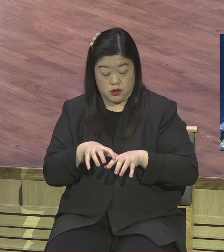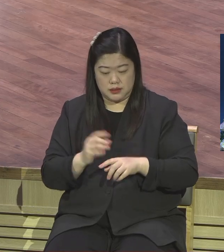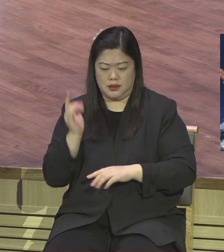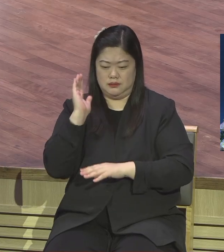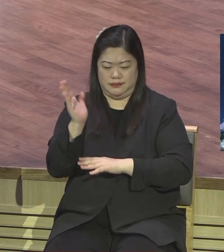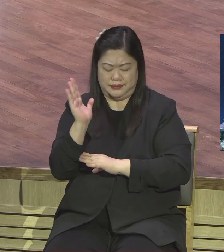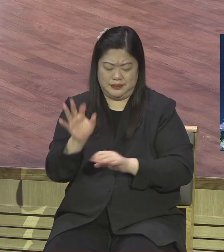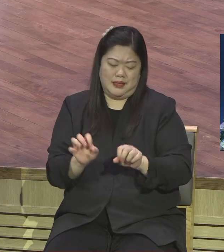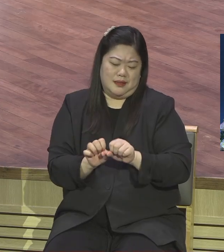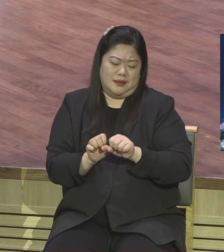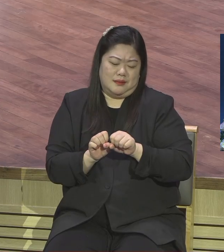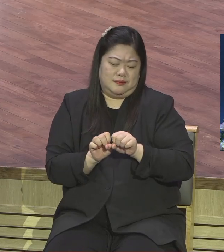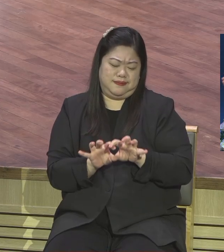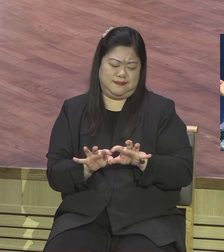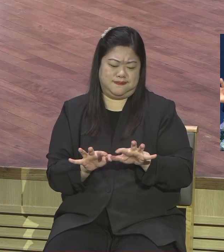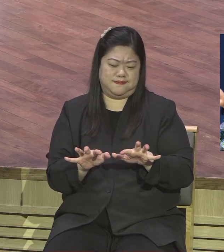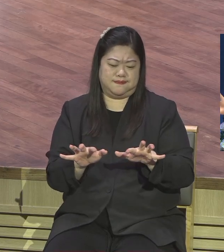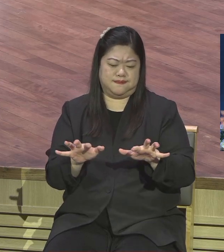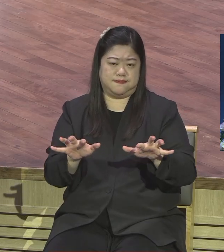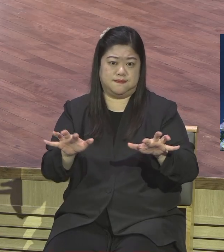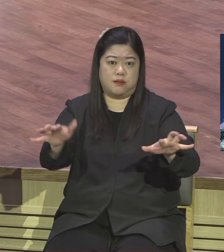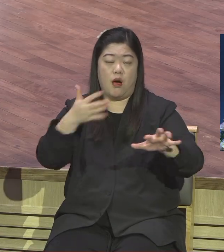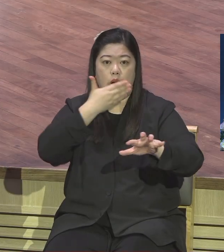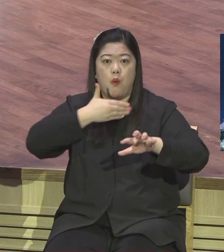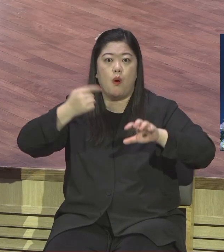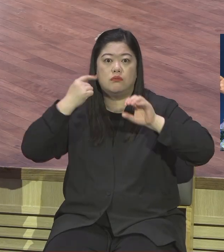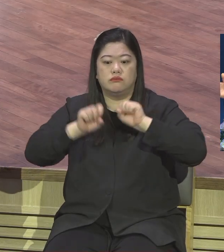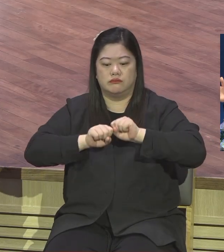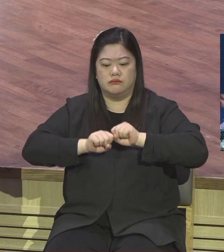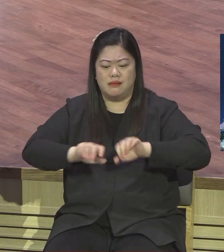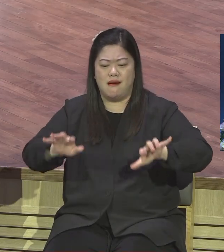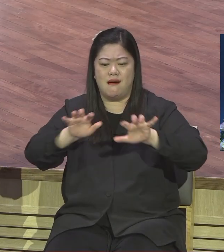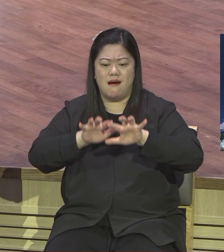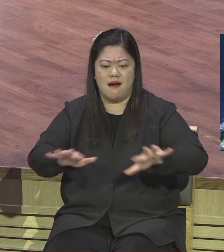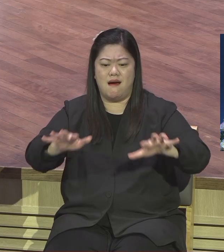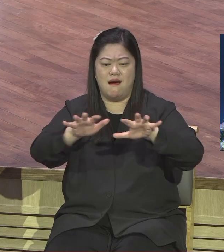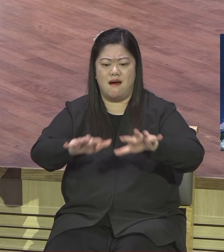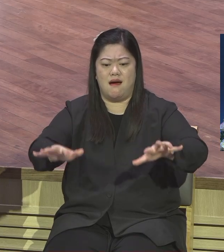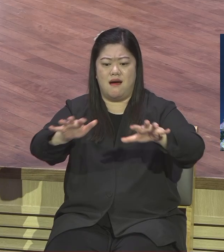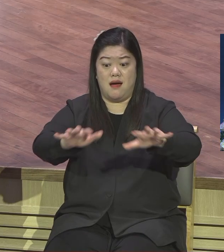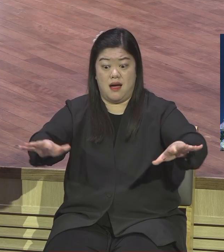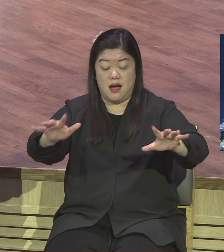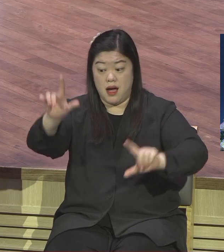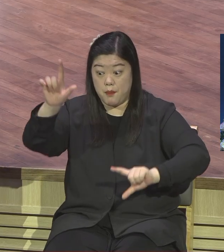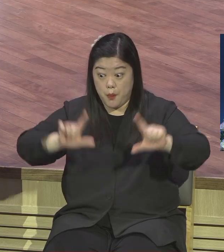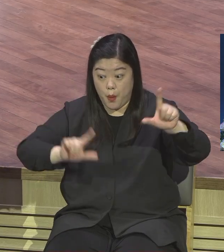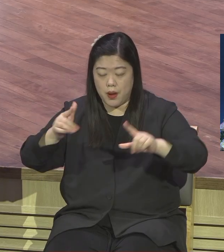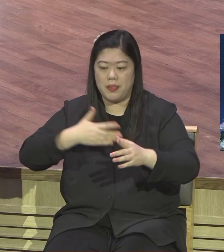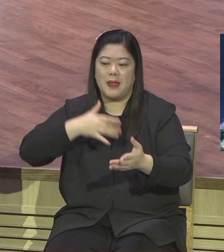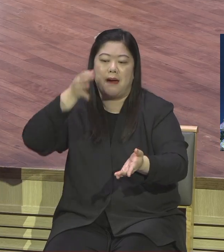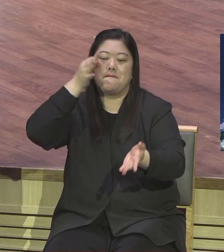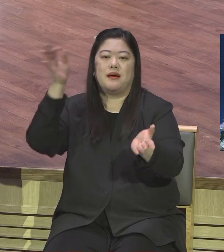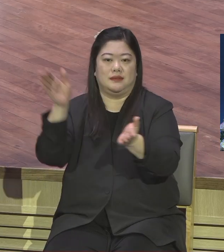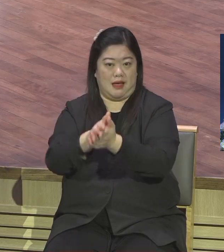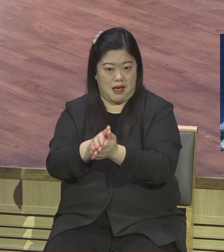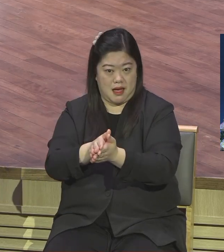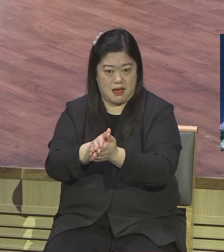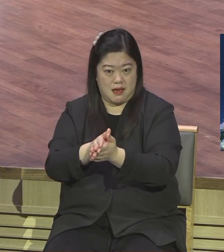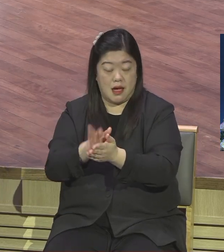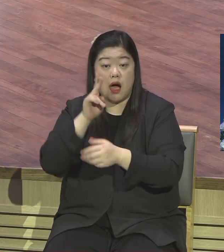확 전 지역으로 퍼져나간 걸 우리가 확인했다 확인해 보니까 이